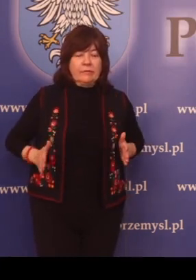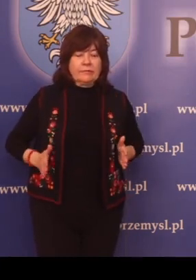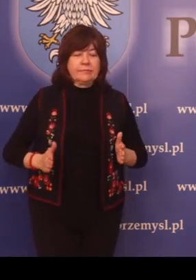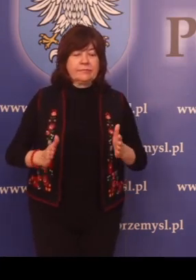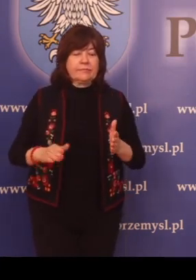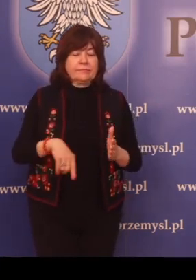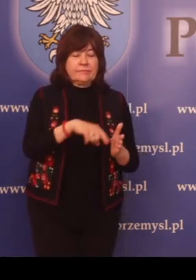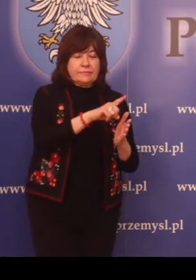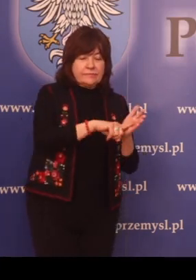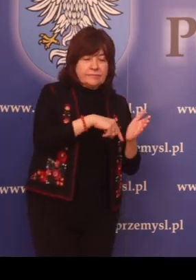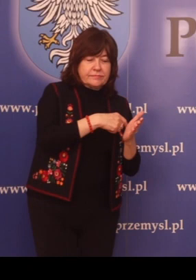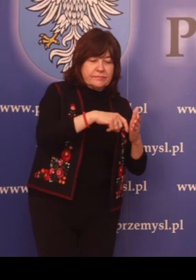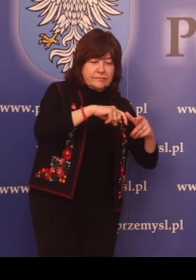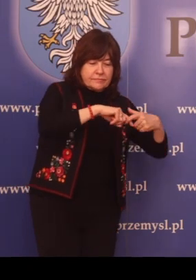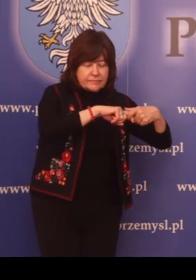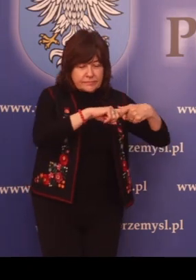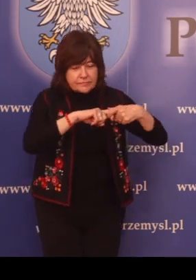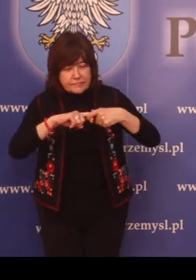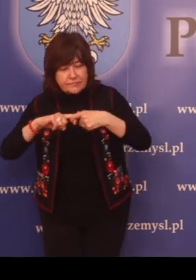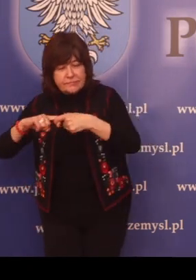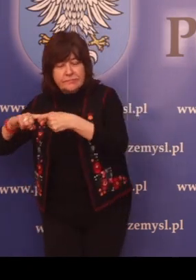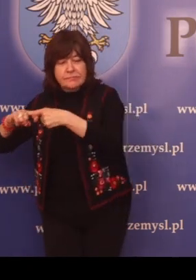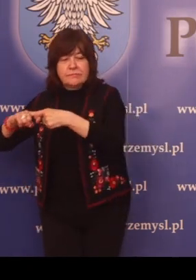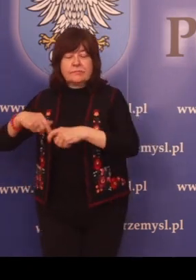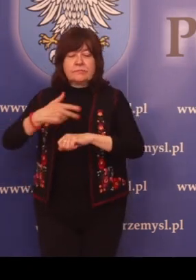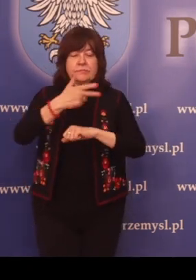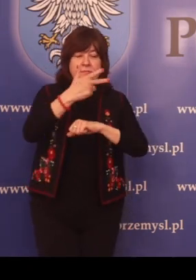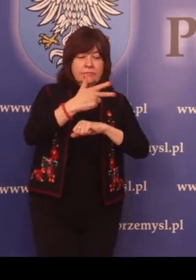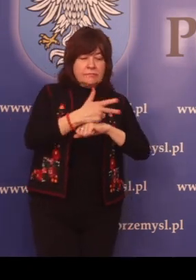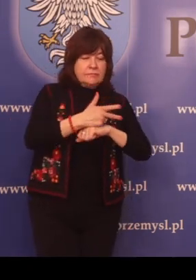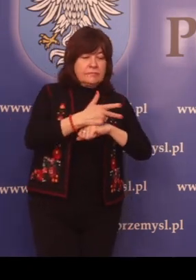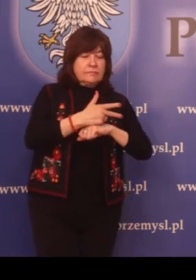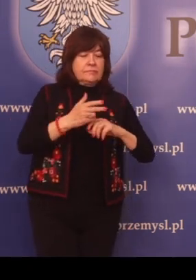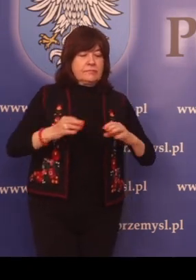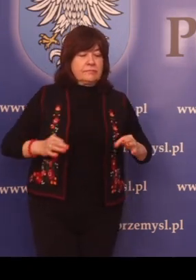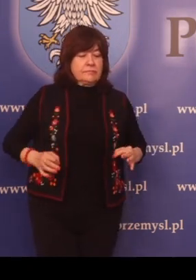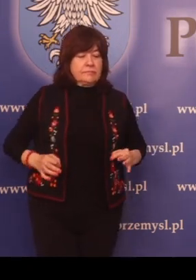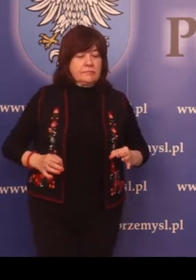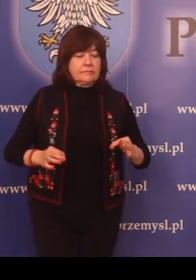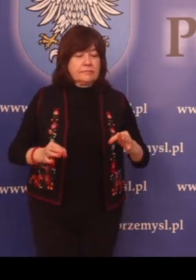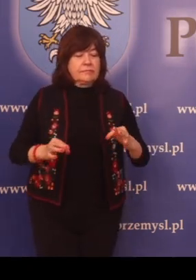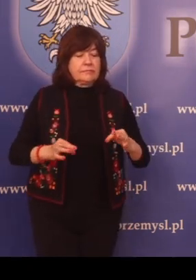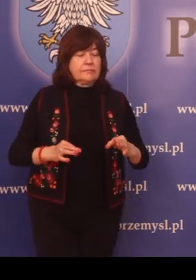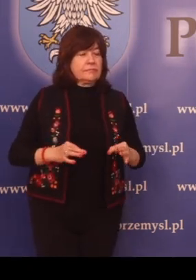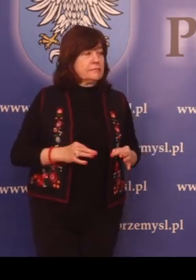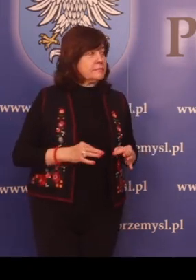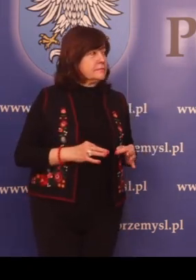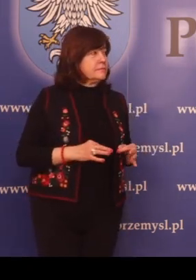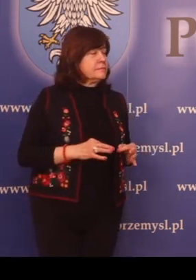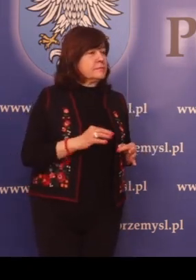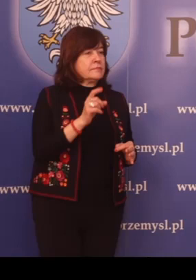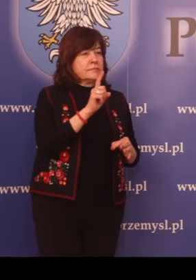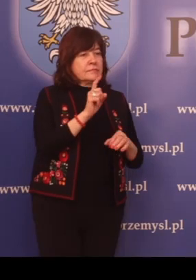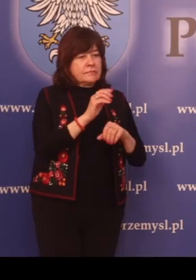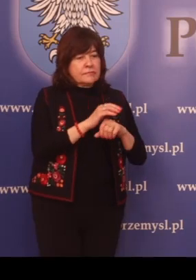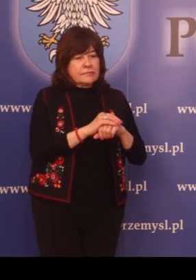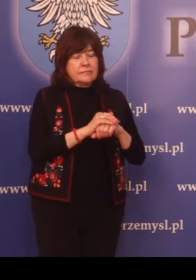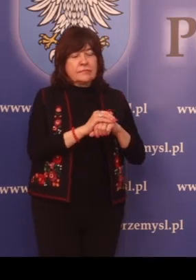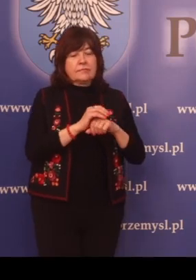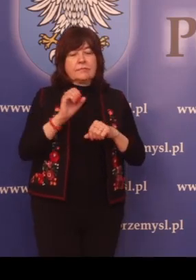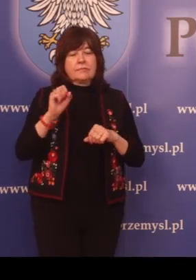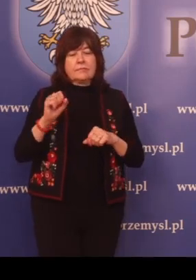holowanie i przechowywanie, parkowanie pojazdów usuniętych zgodnie z